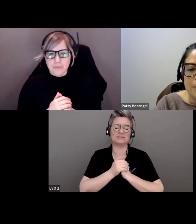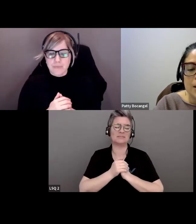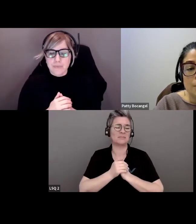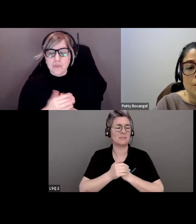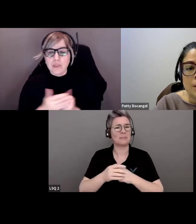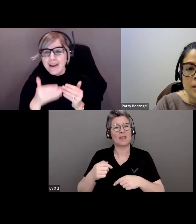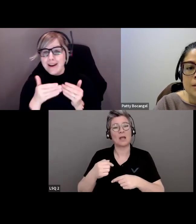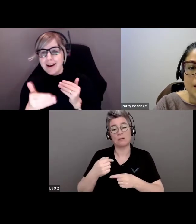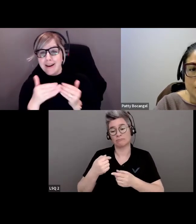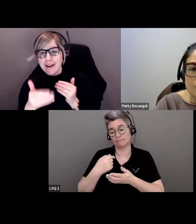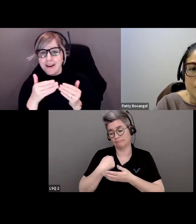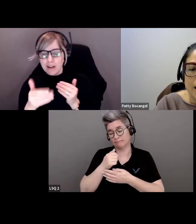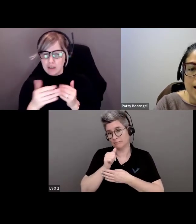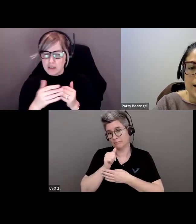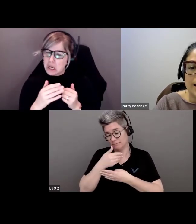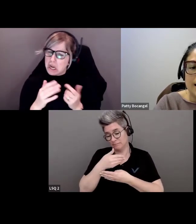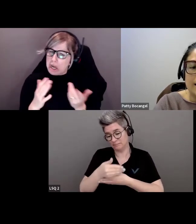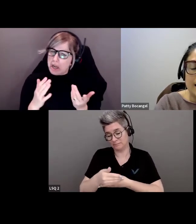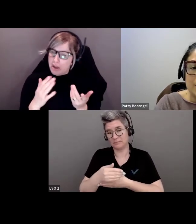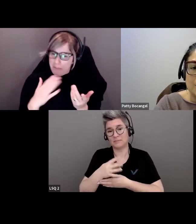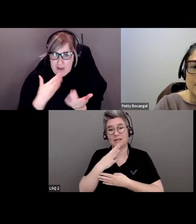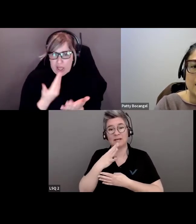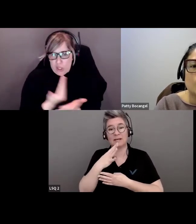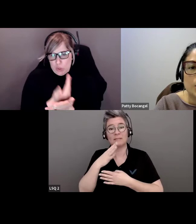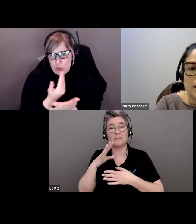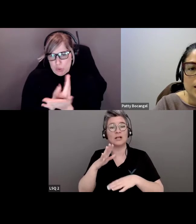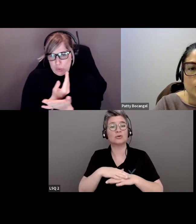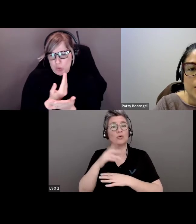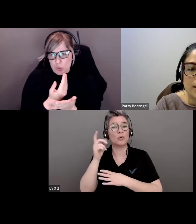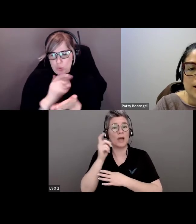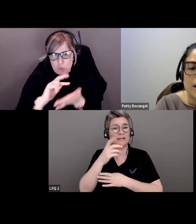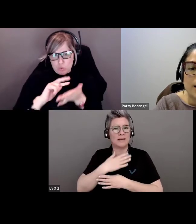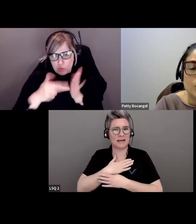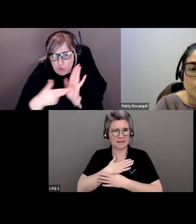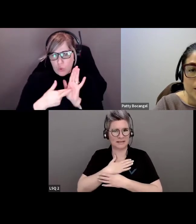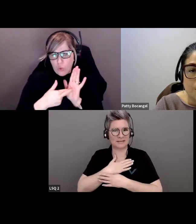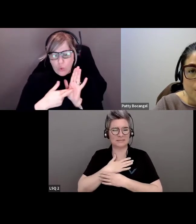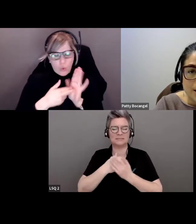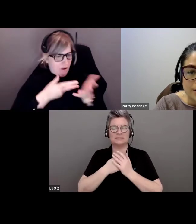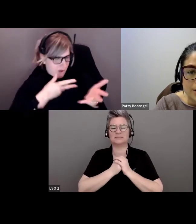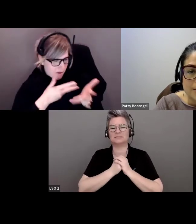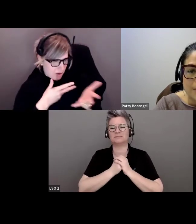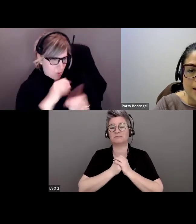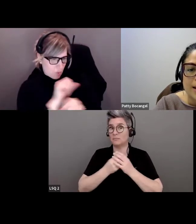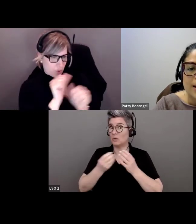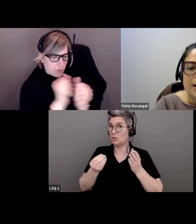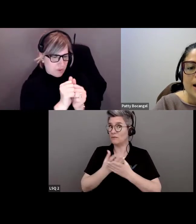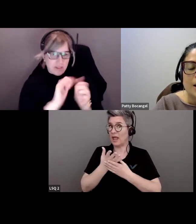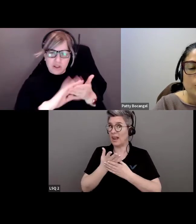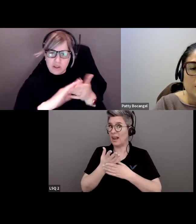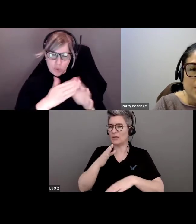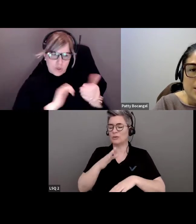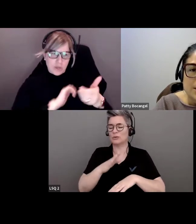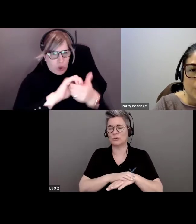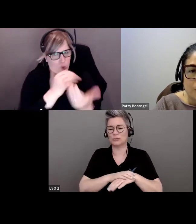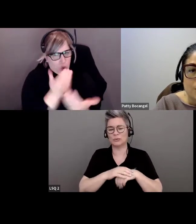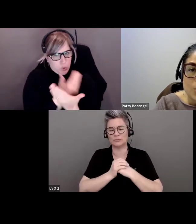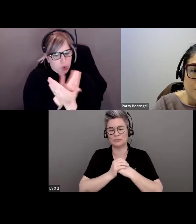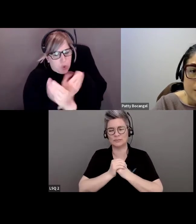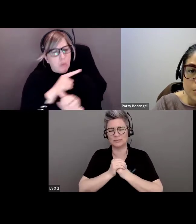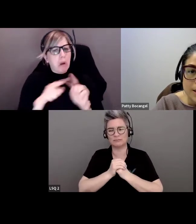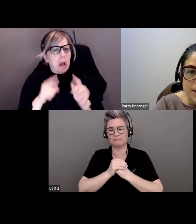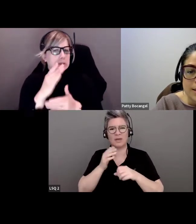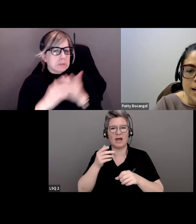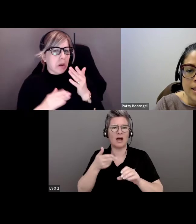cours des prochaines minutes, je vais vous faire part de mon expérience nouvelle en matière d